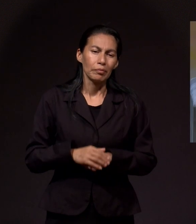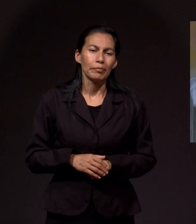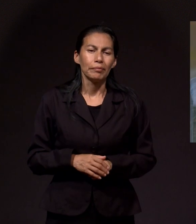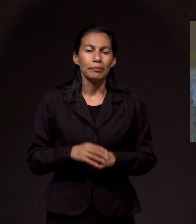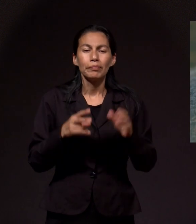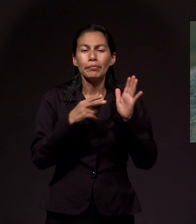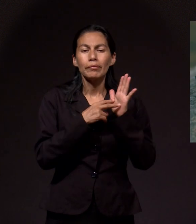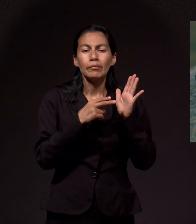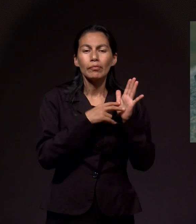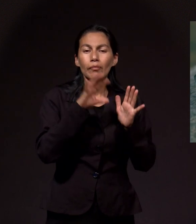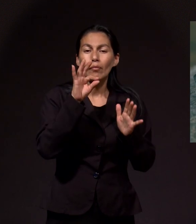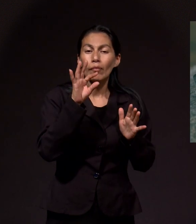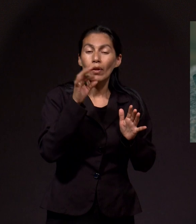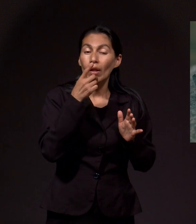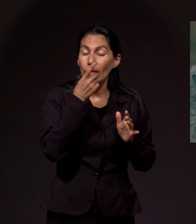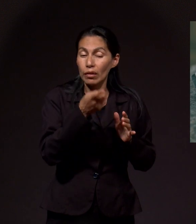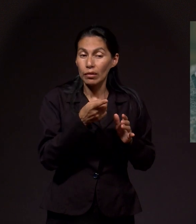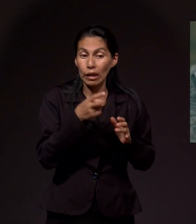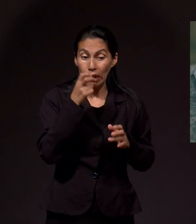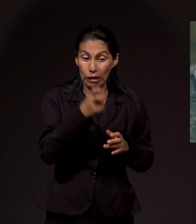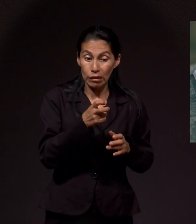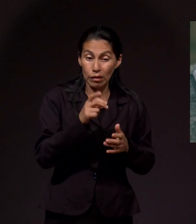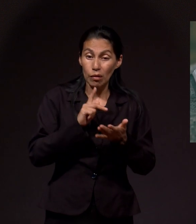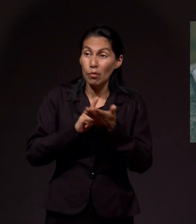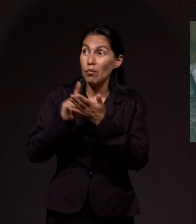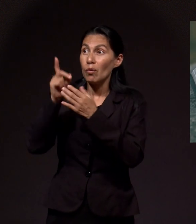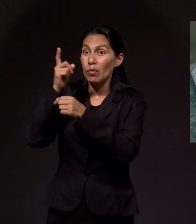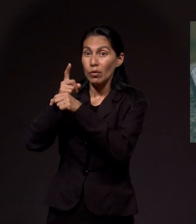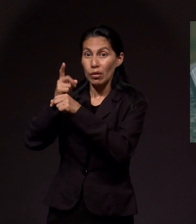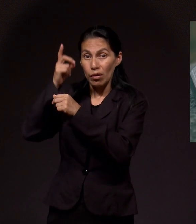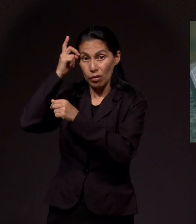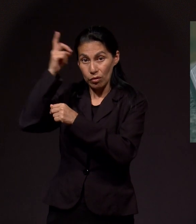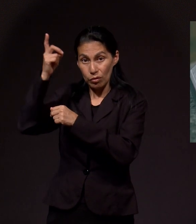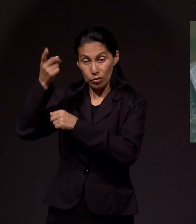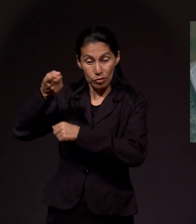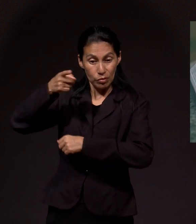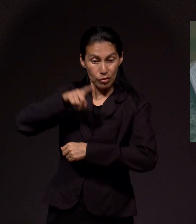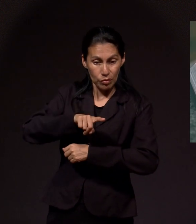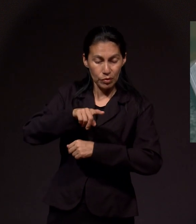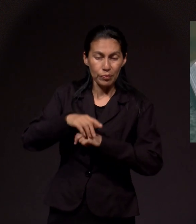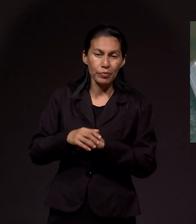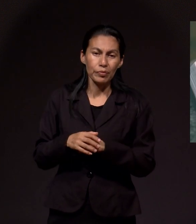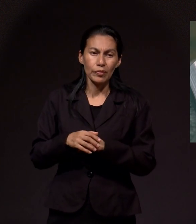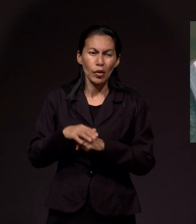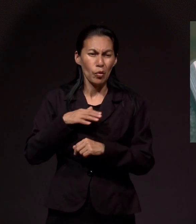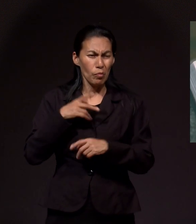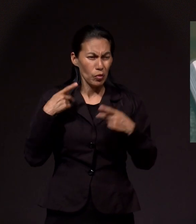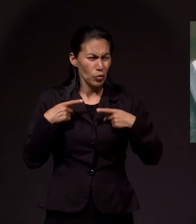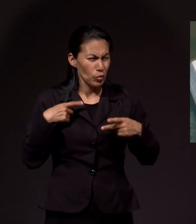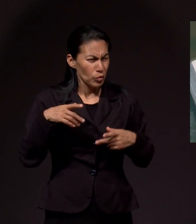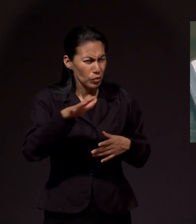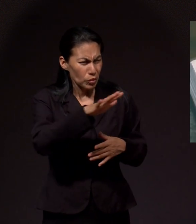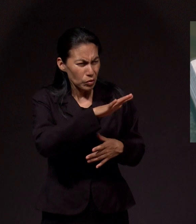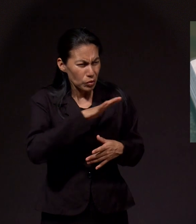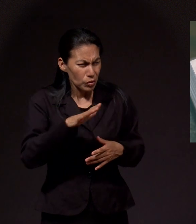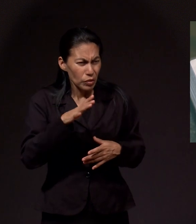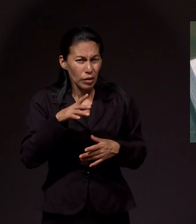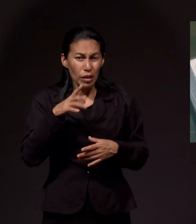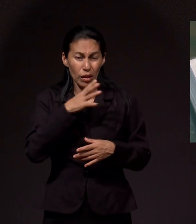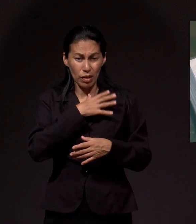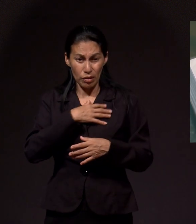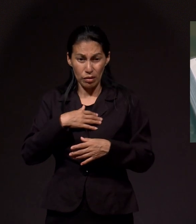40 dice, y esta es la voluntad del que me ha enviado, que todo aquel que vea al Hijo